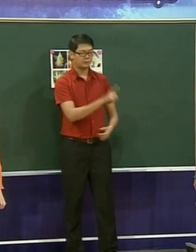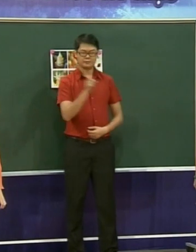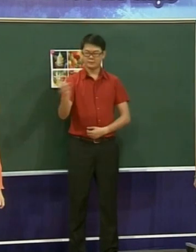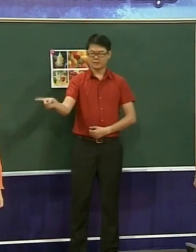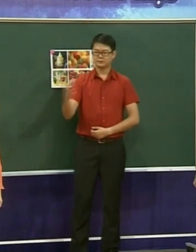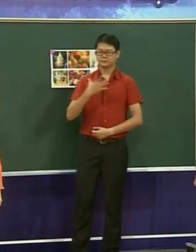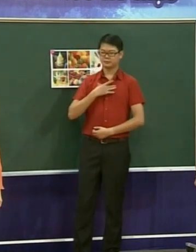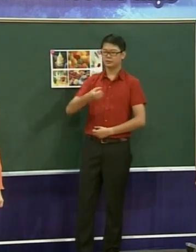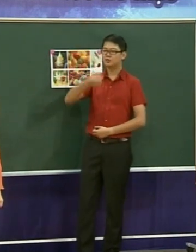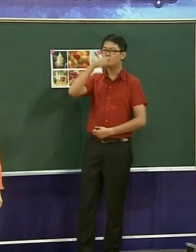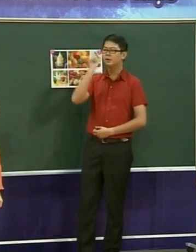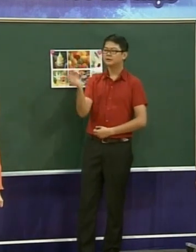Bây giờ hai bạn cùng đổi vai nhé